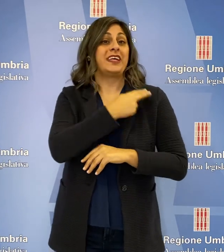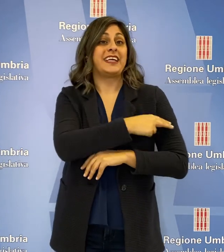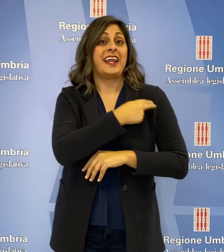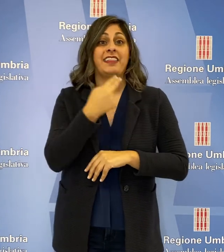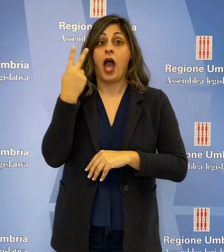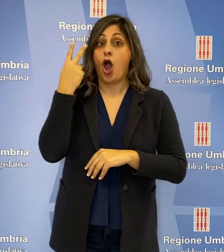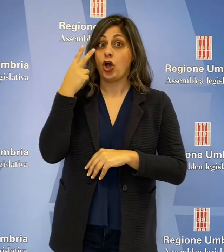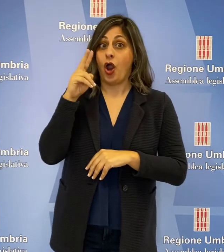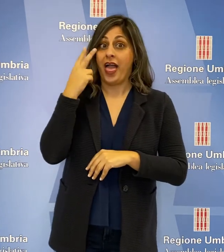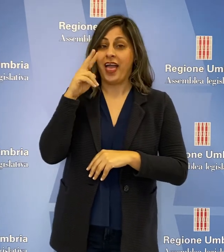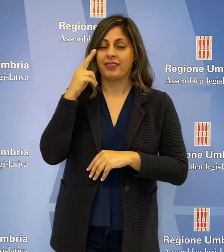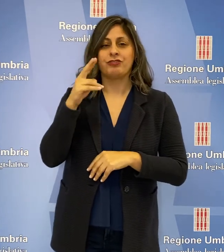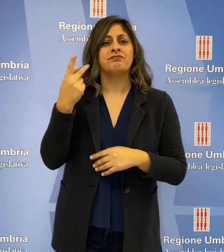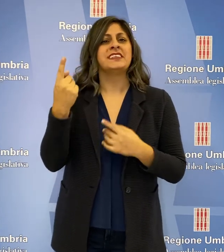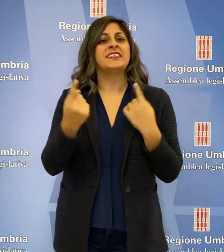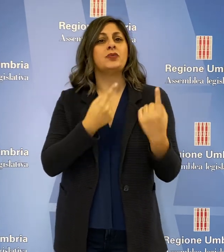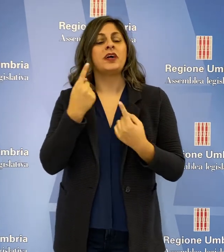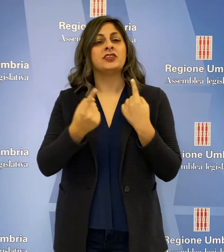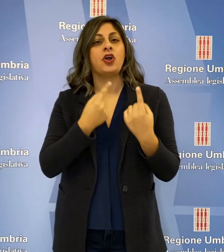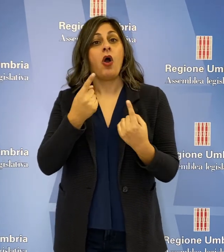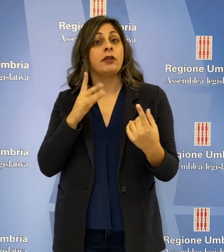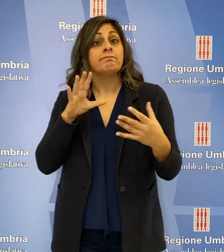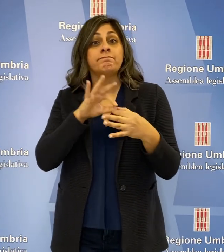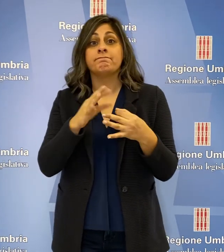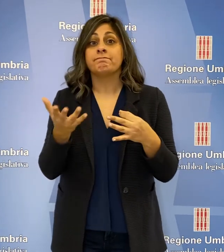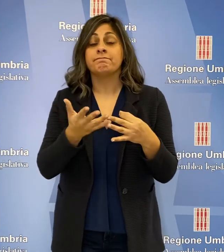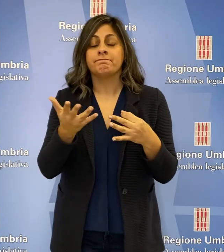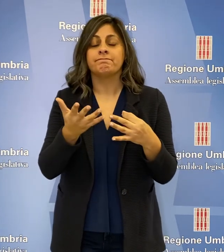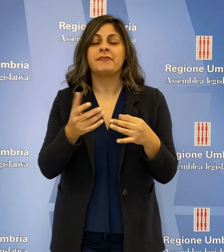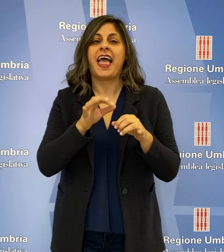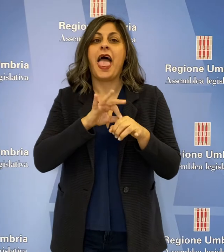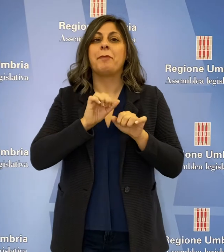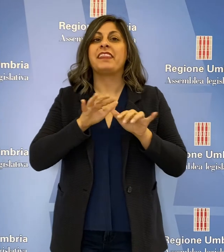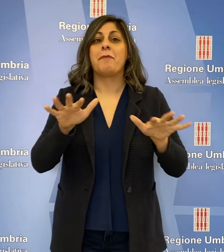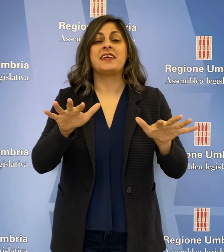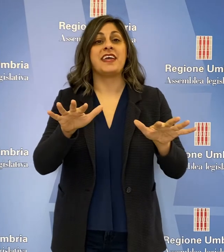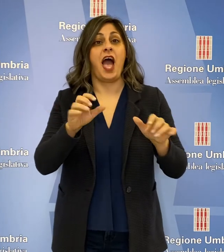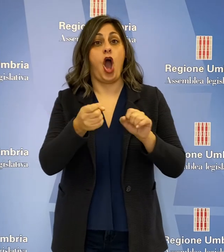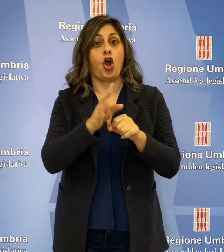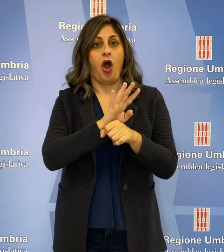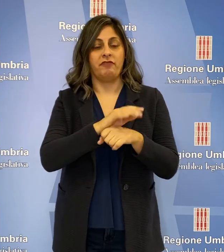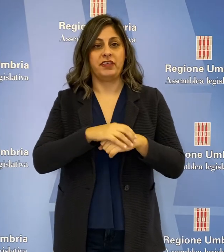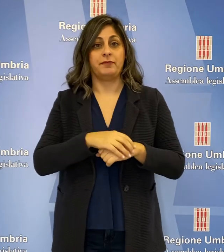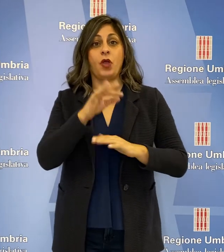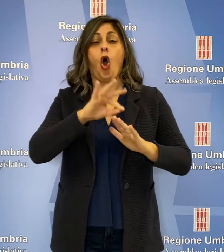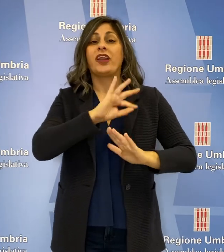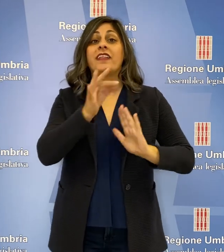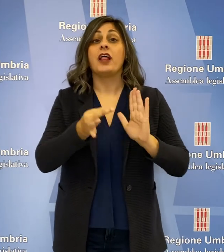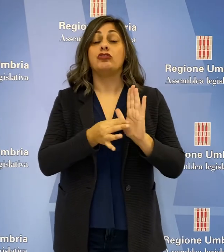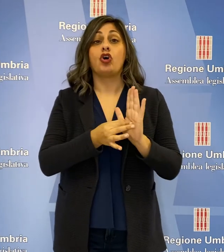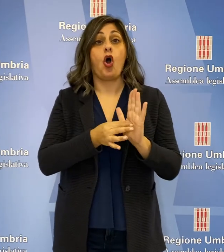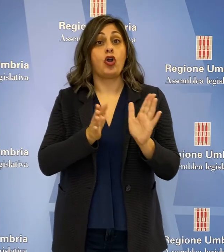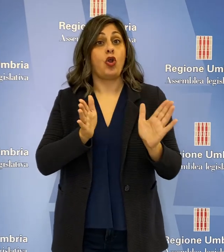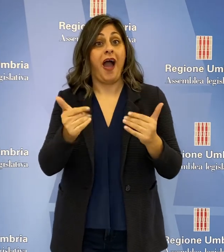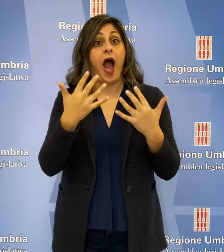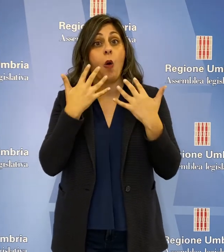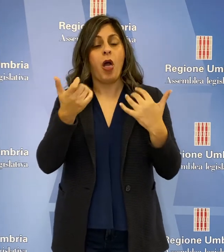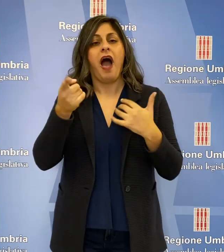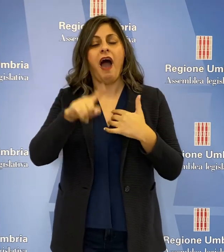Sanità, Luca Coletto, sulla situazione relativa all'epidemia Covid. All'ordine del giorno dell'Aula anche l'assestamento